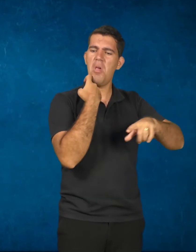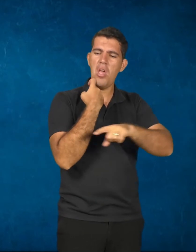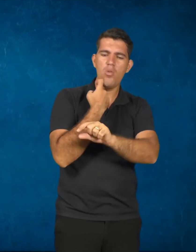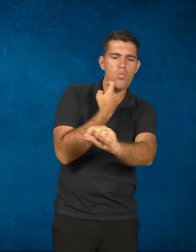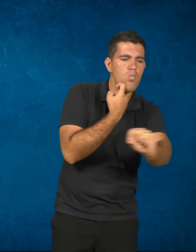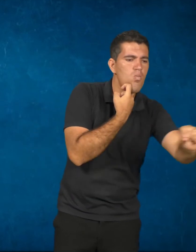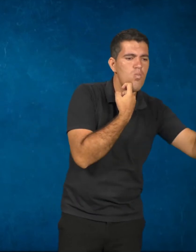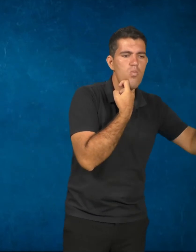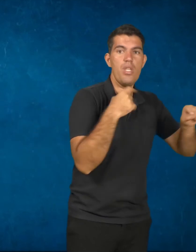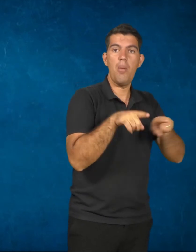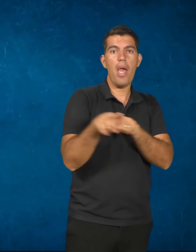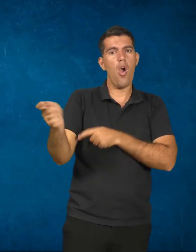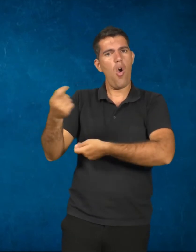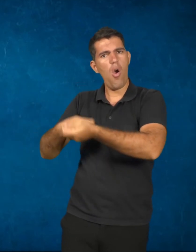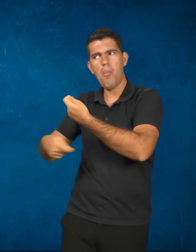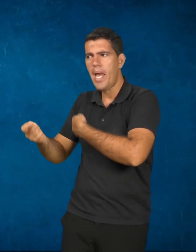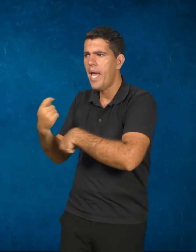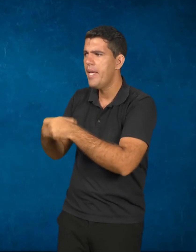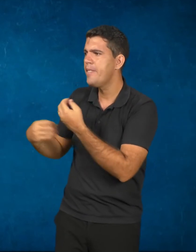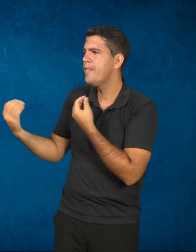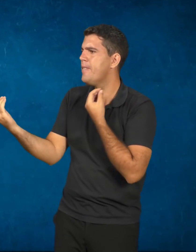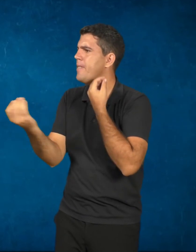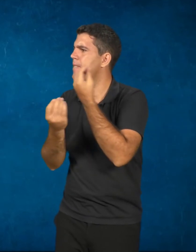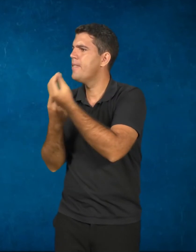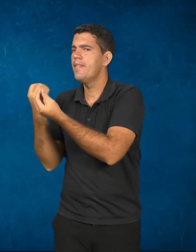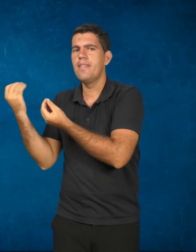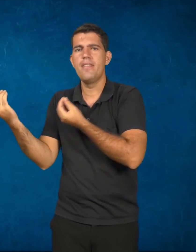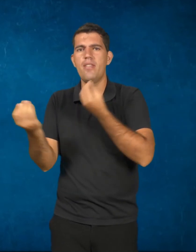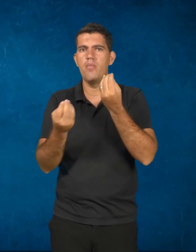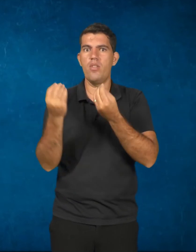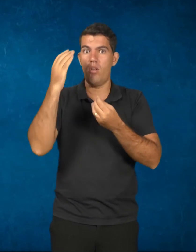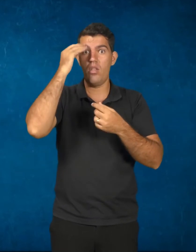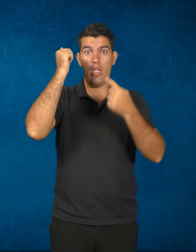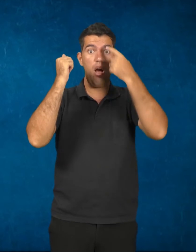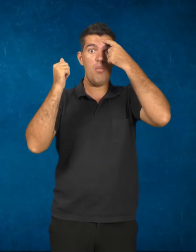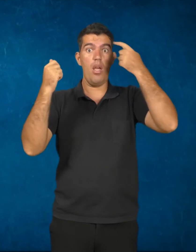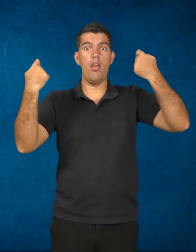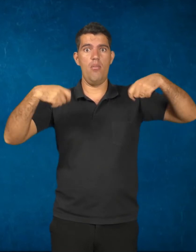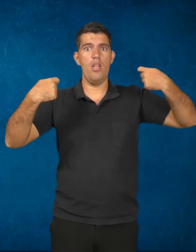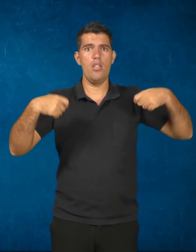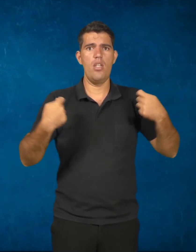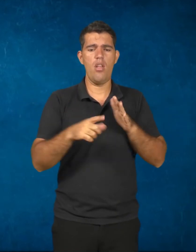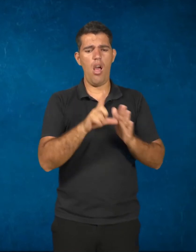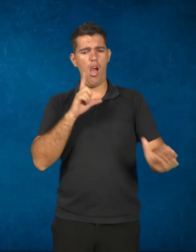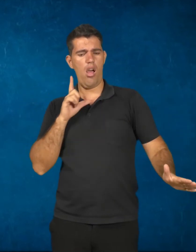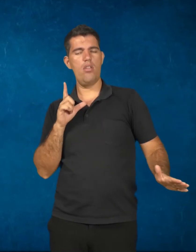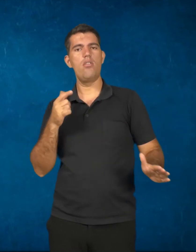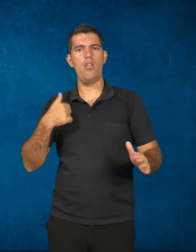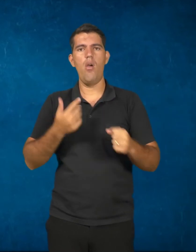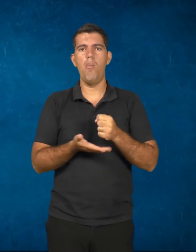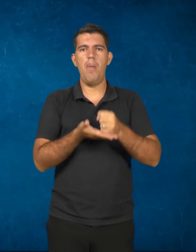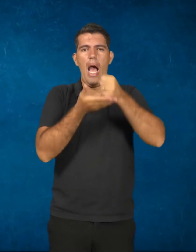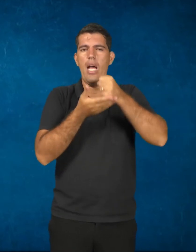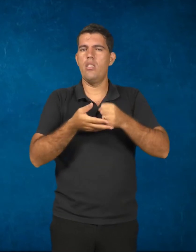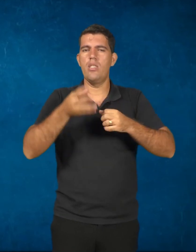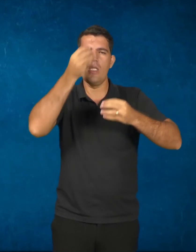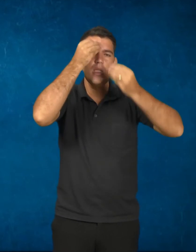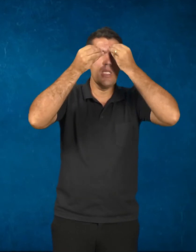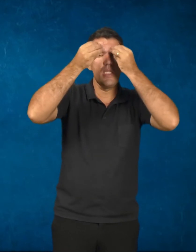de comercialização logo em seguida. Então, ele requer todo um conhecimento da base de conhecimentos naturais